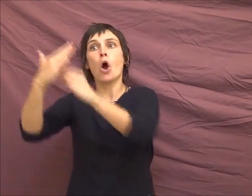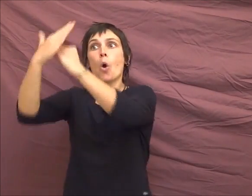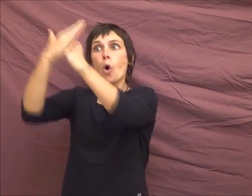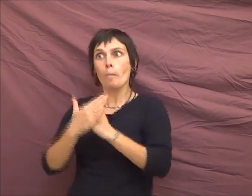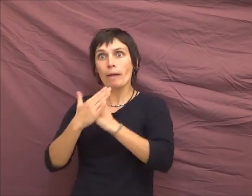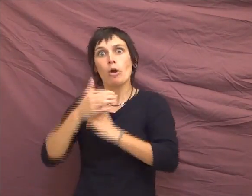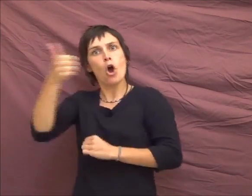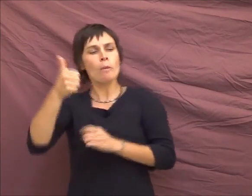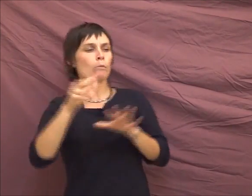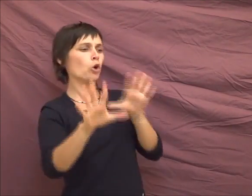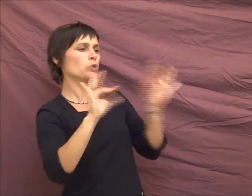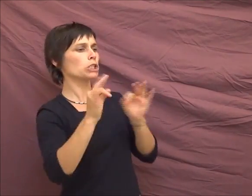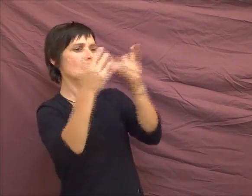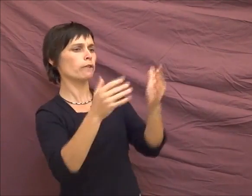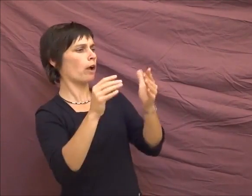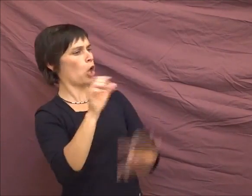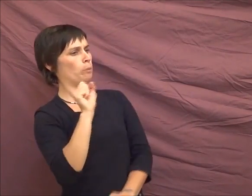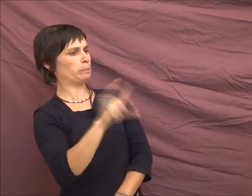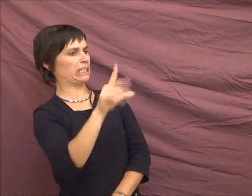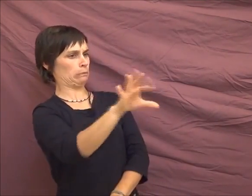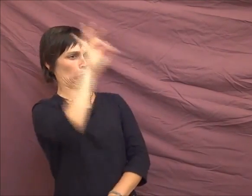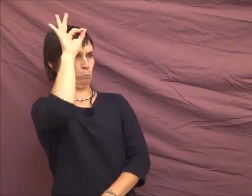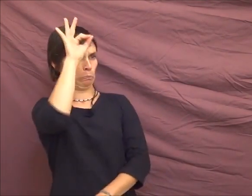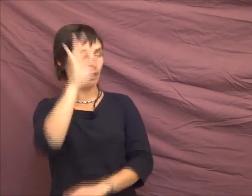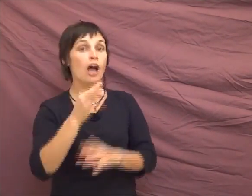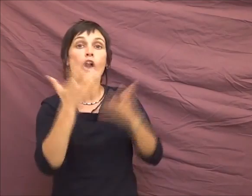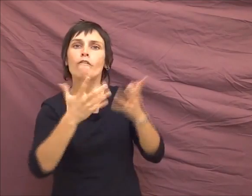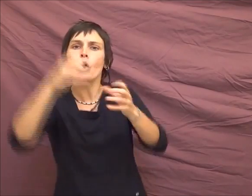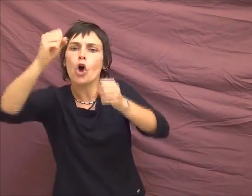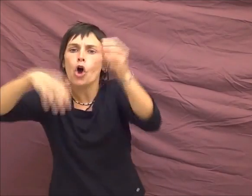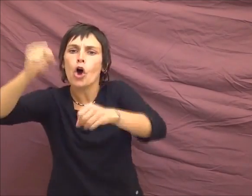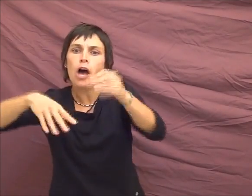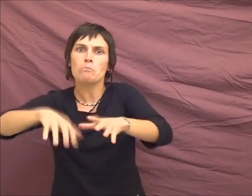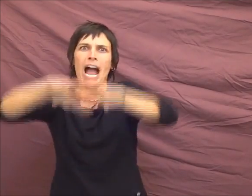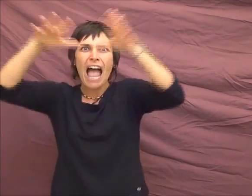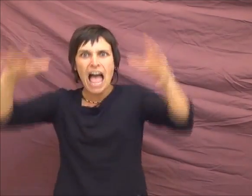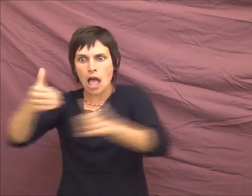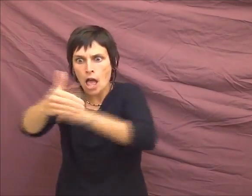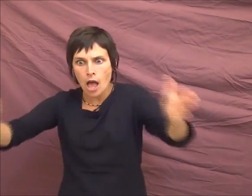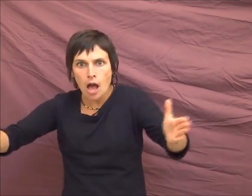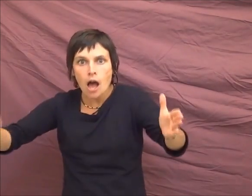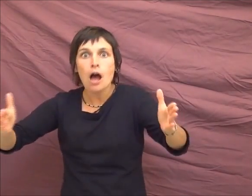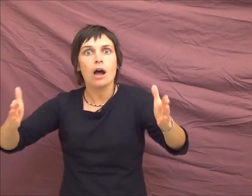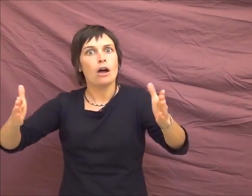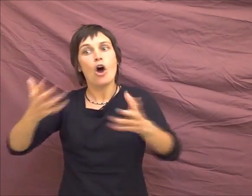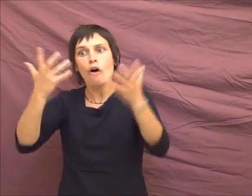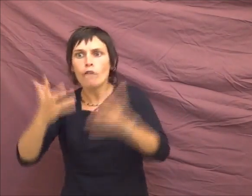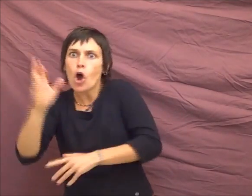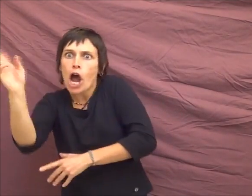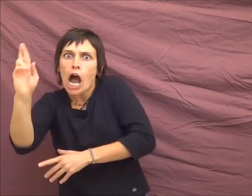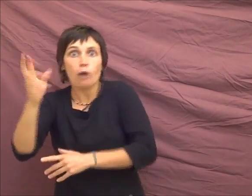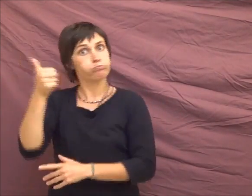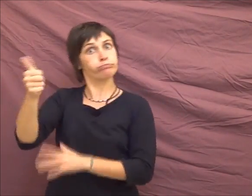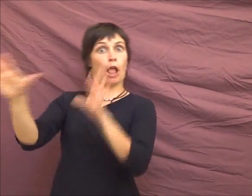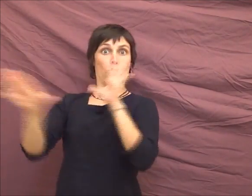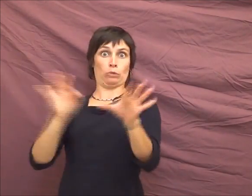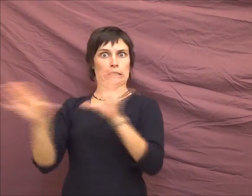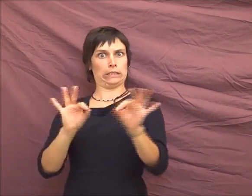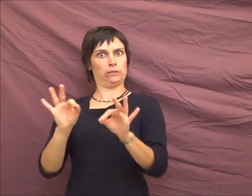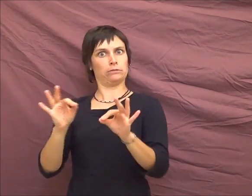veut mettre dedans et il mettra dedans ce qu'il veut au moment où il veut. Des fois, il mettra beaucoup et des fois, il mettra très peu. C'est juste ça. Et